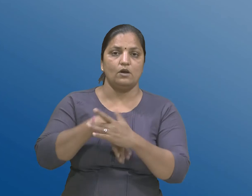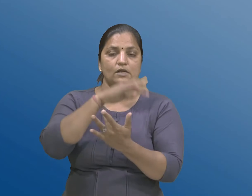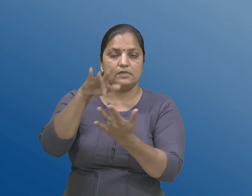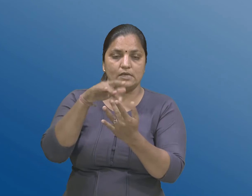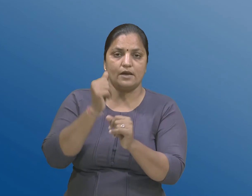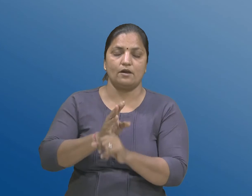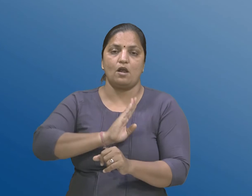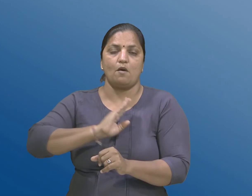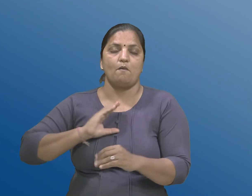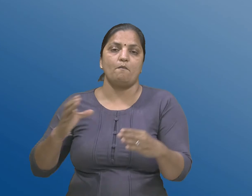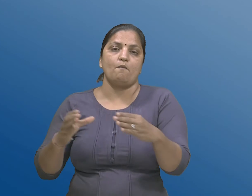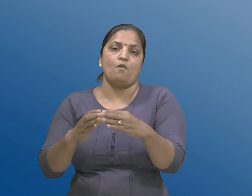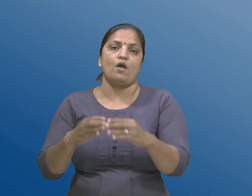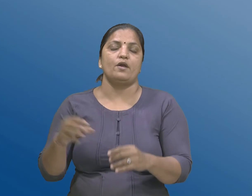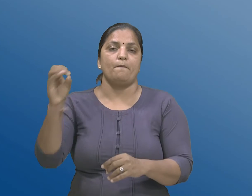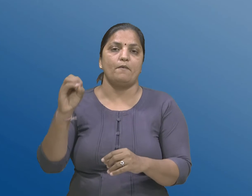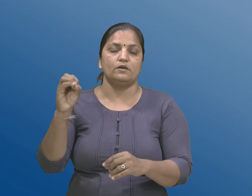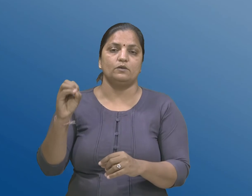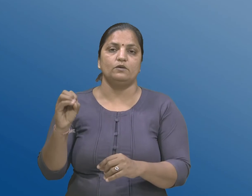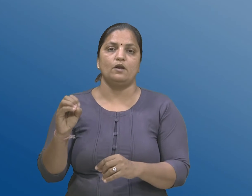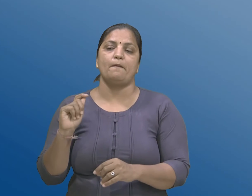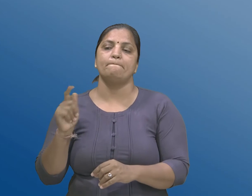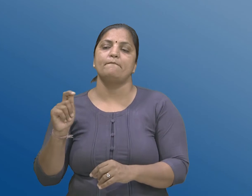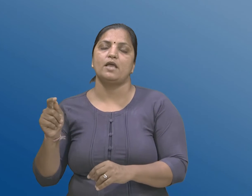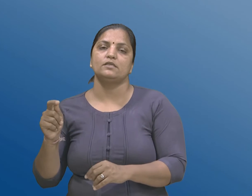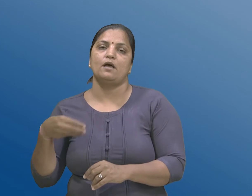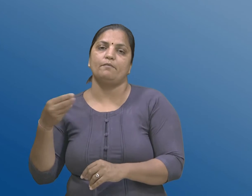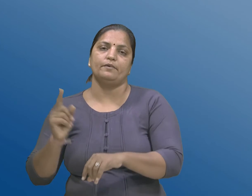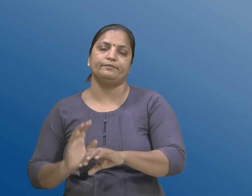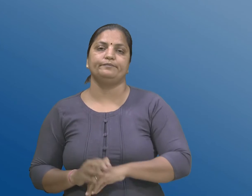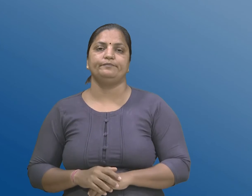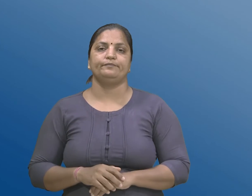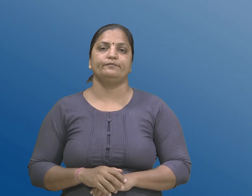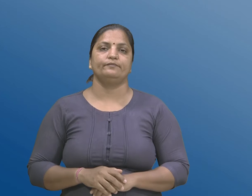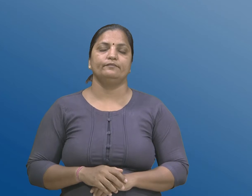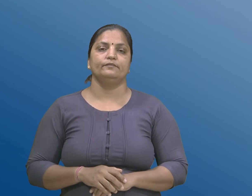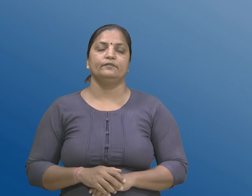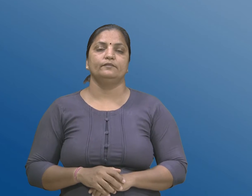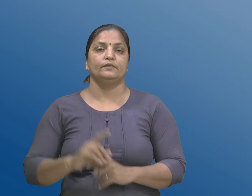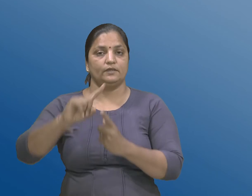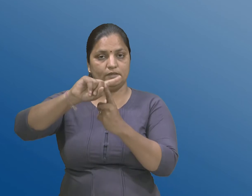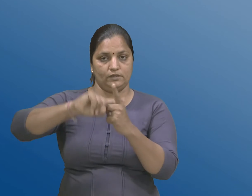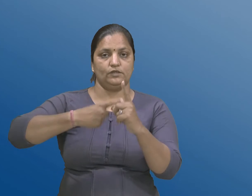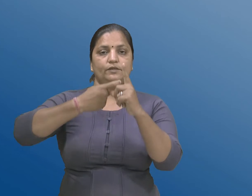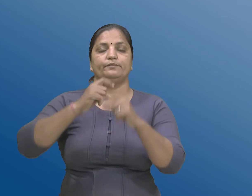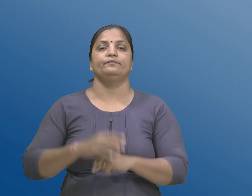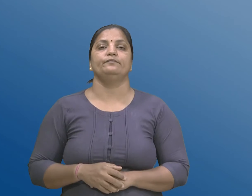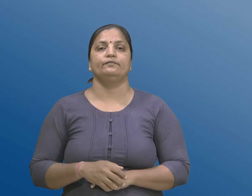ना नियुक्त सब्व्यों ने चुकवाना बत्था H. खंड 64